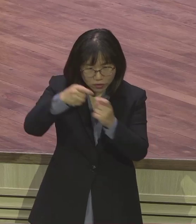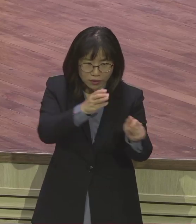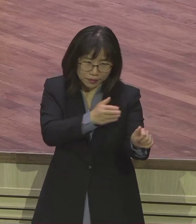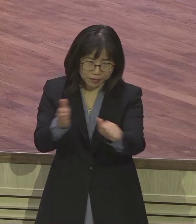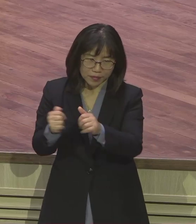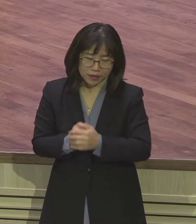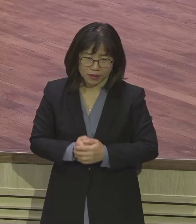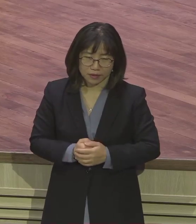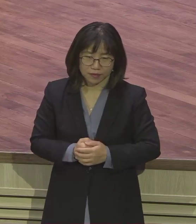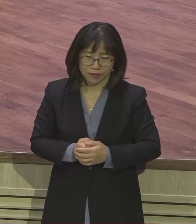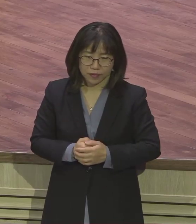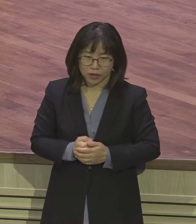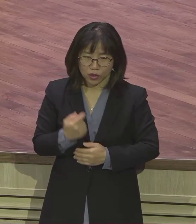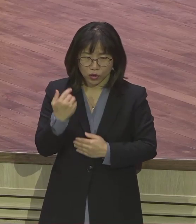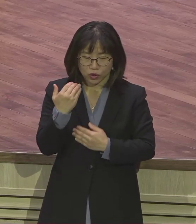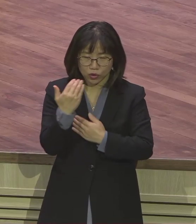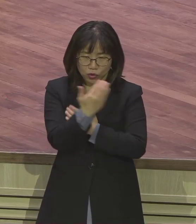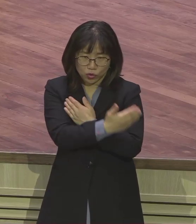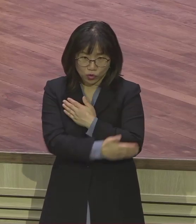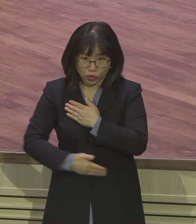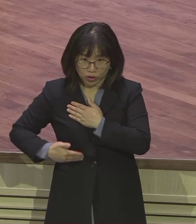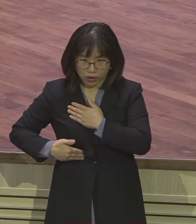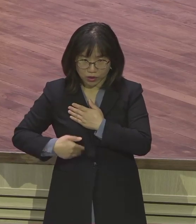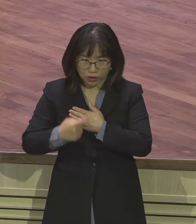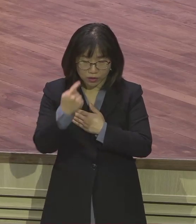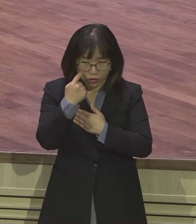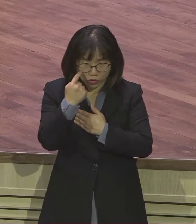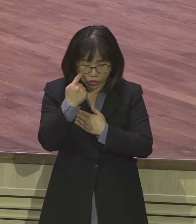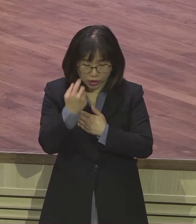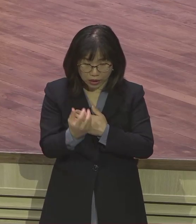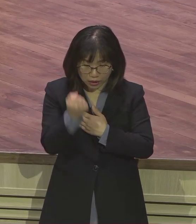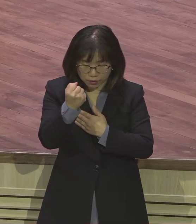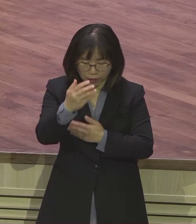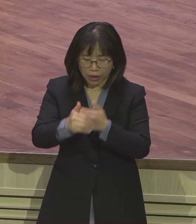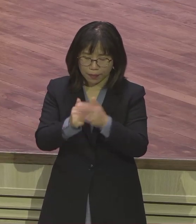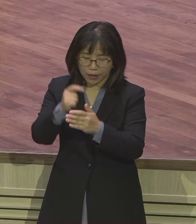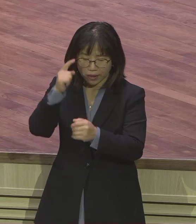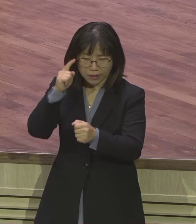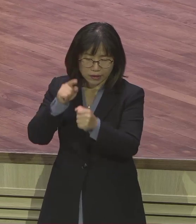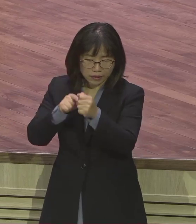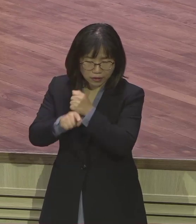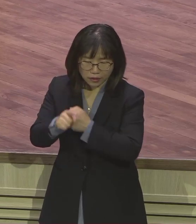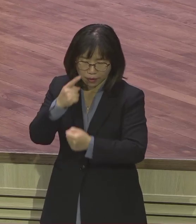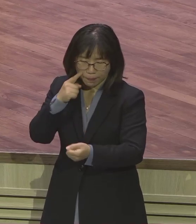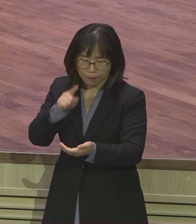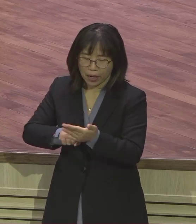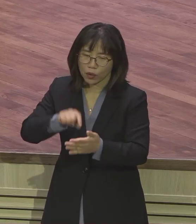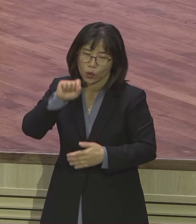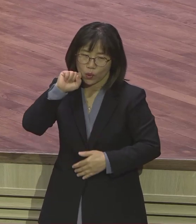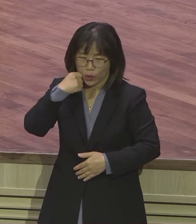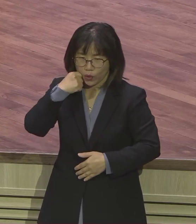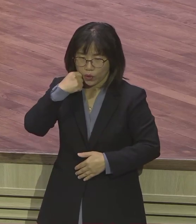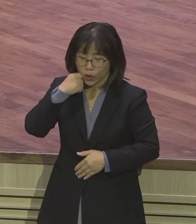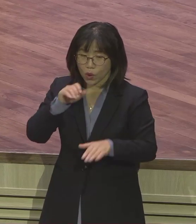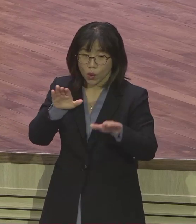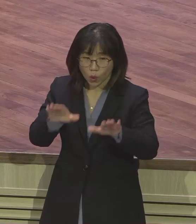눈은 육신적인 눈 가지고는요. 하나님의 뜻을 발견 못해요. 하나님이 내게 오늘 이밤에 영의 눈을